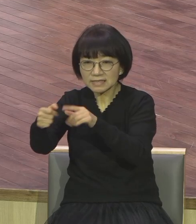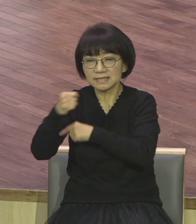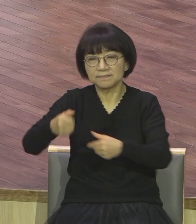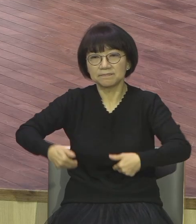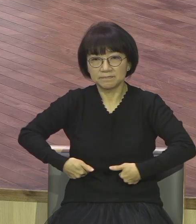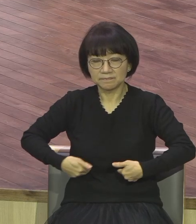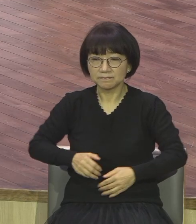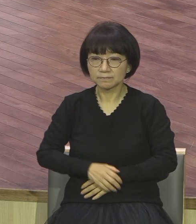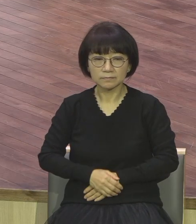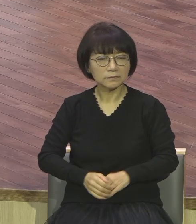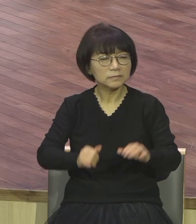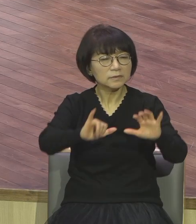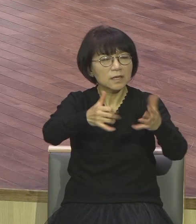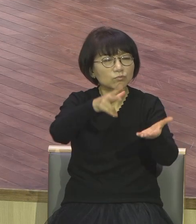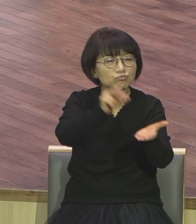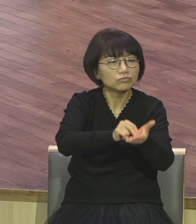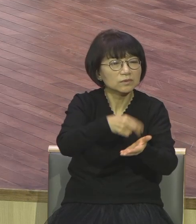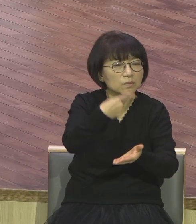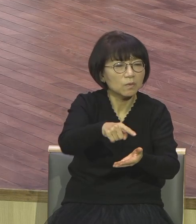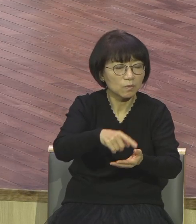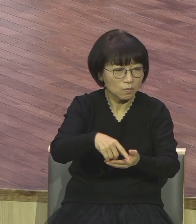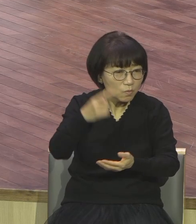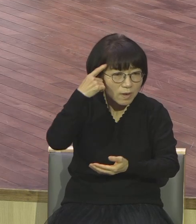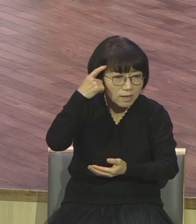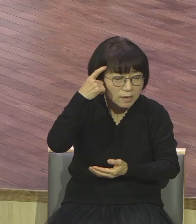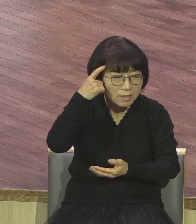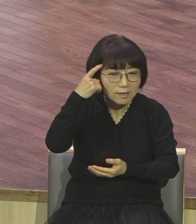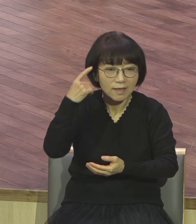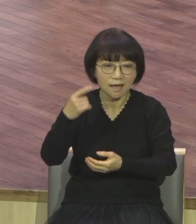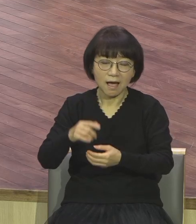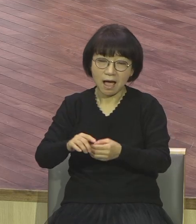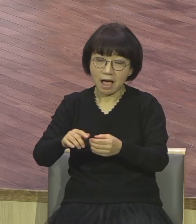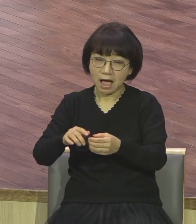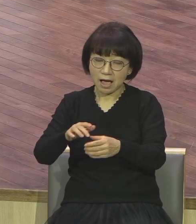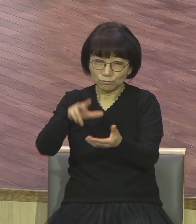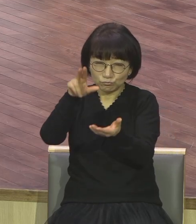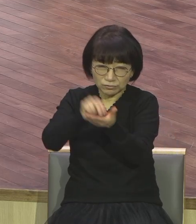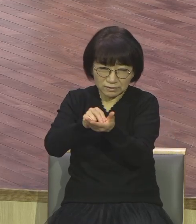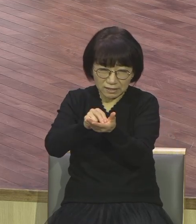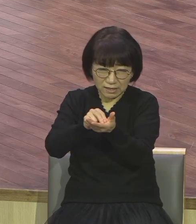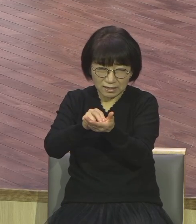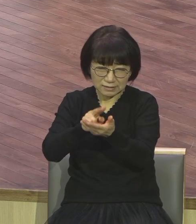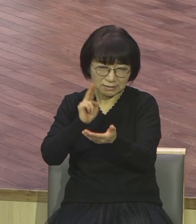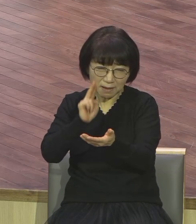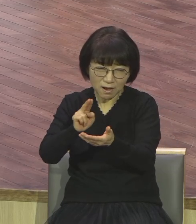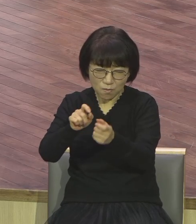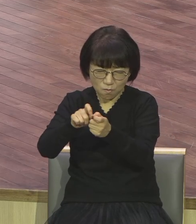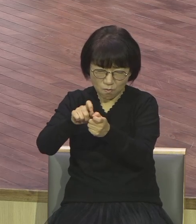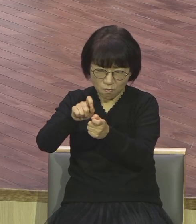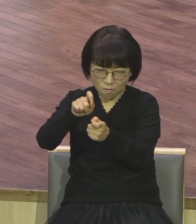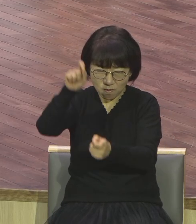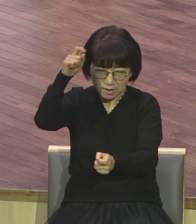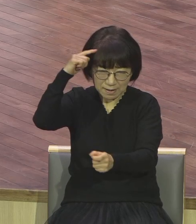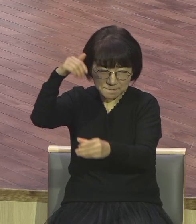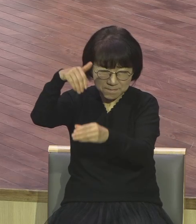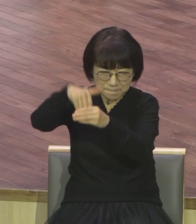오래되어가지고 각인뿔이 체질화가 된 이 상태에 있는 것을 보는